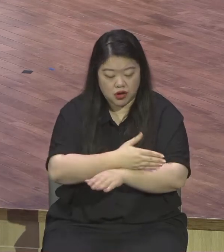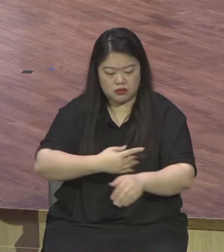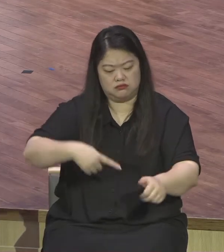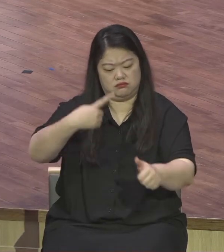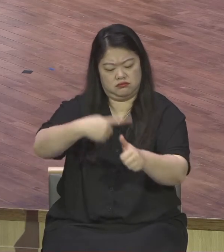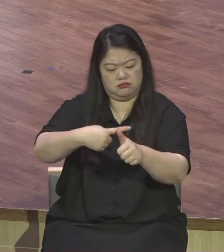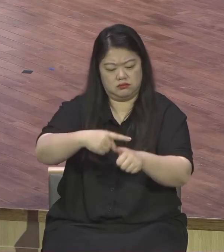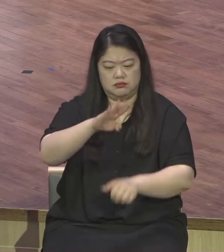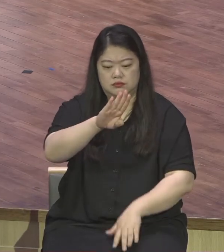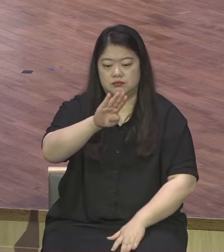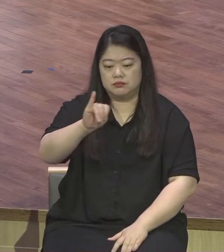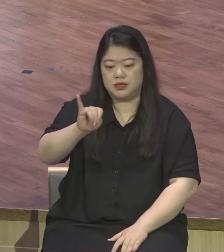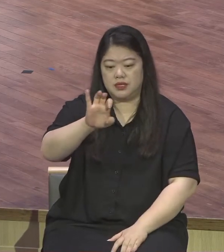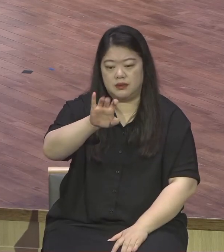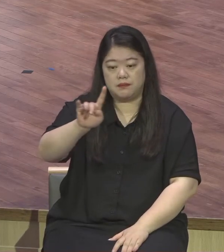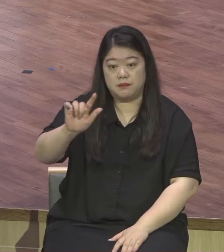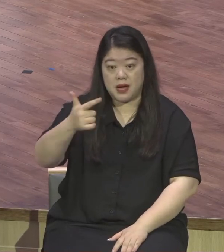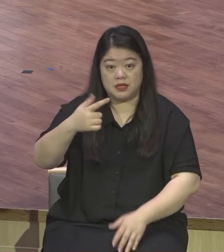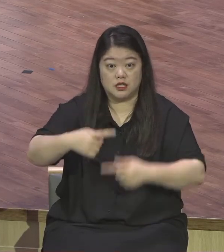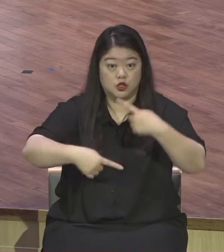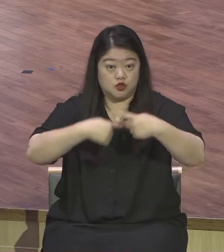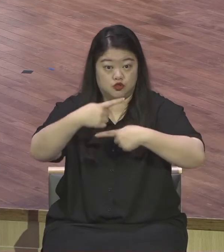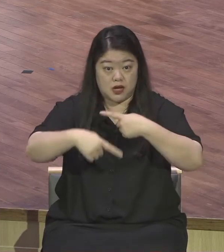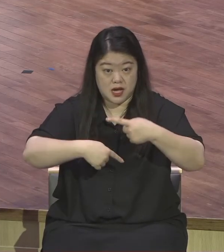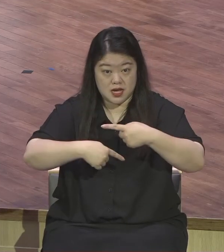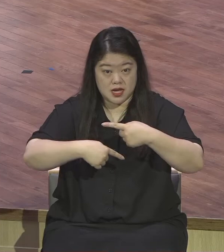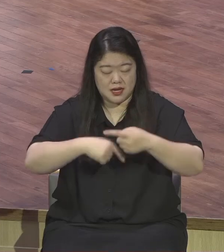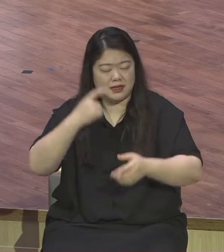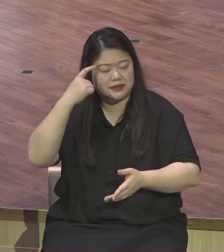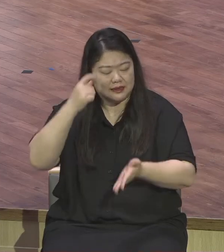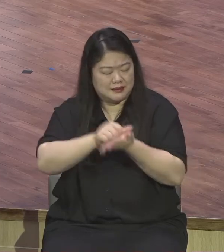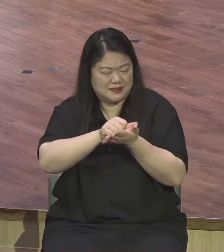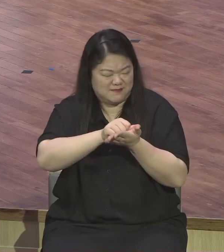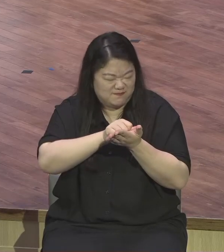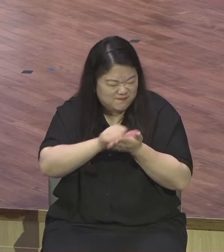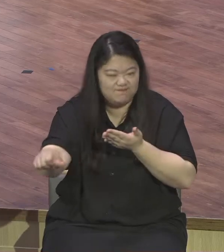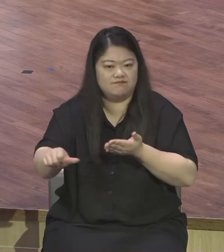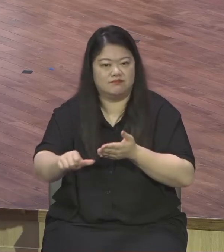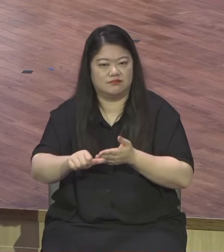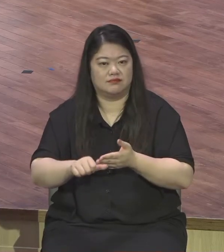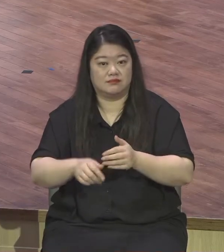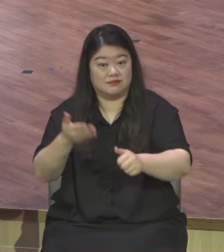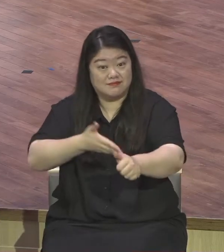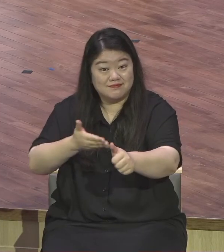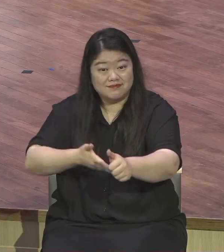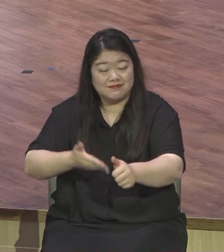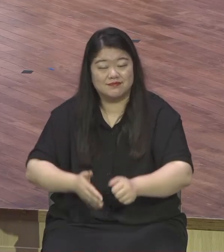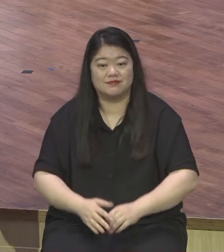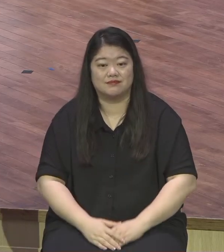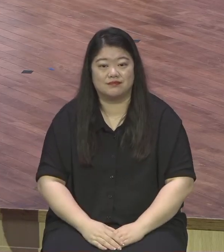바랍니다 비판하면 되게 똑똑해 보이죠 잘나 보이죠 예리해 보이죠